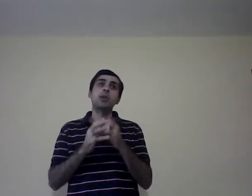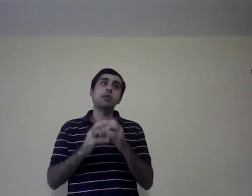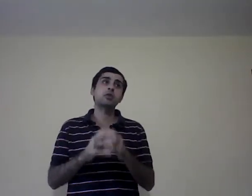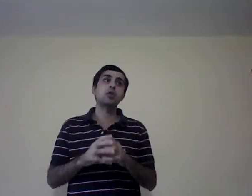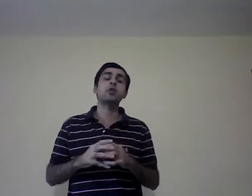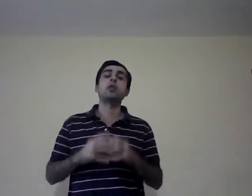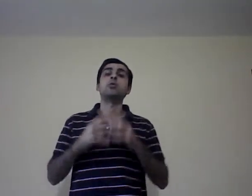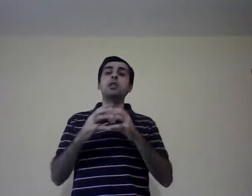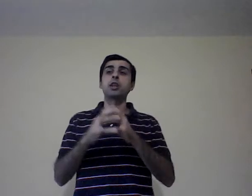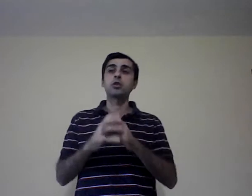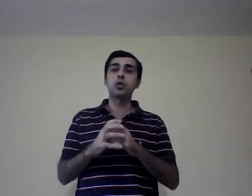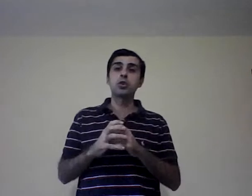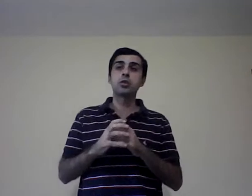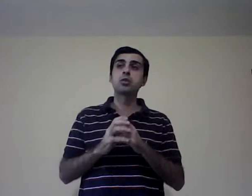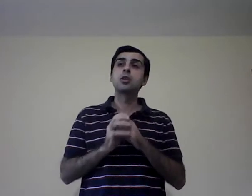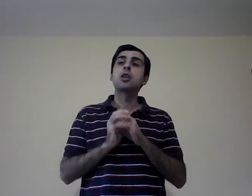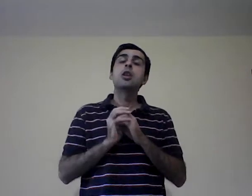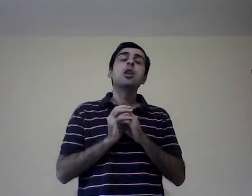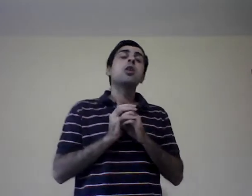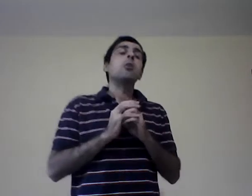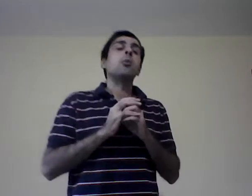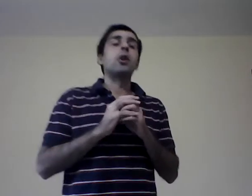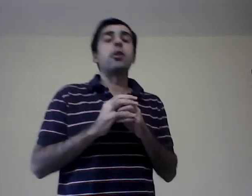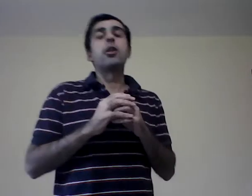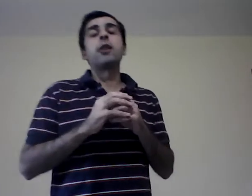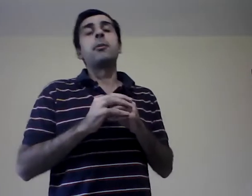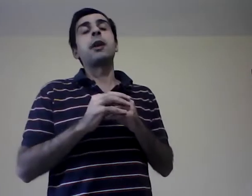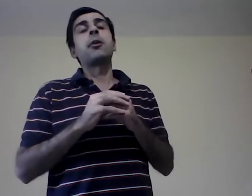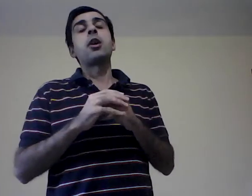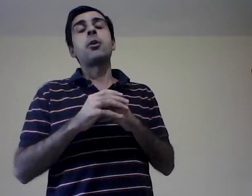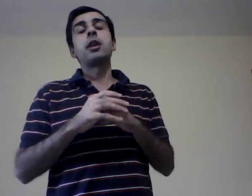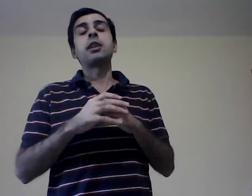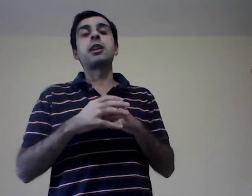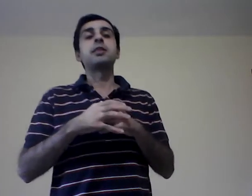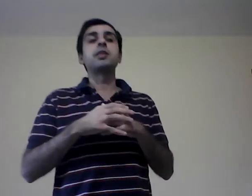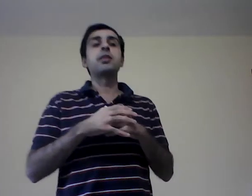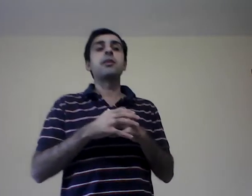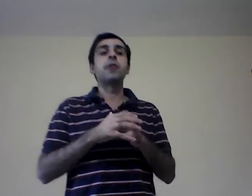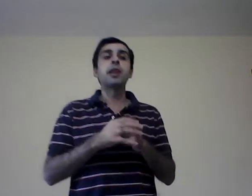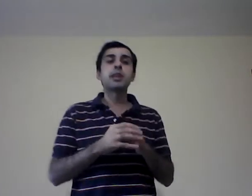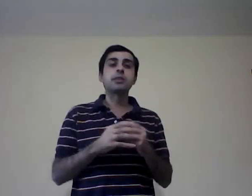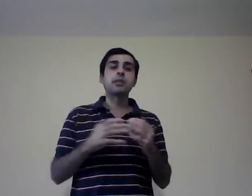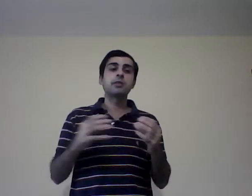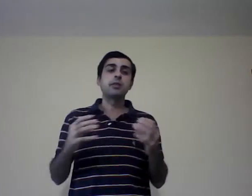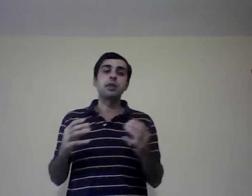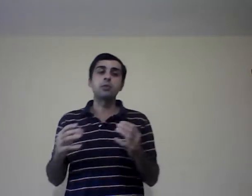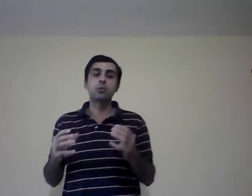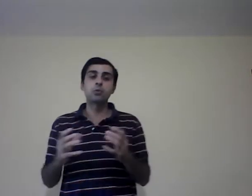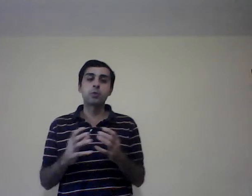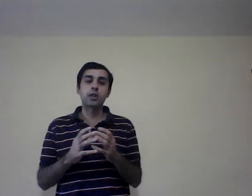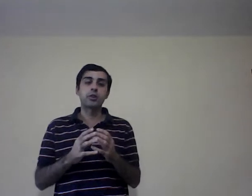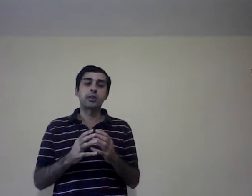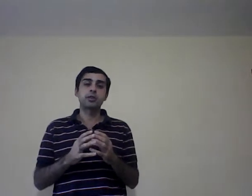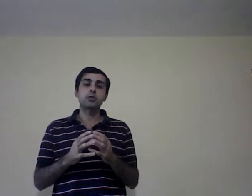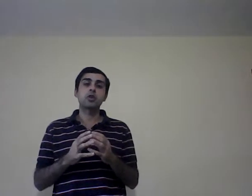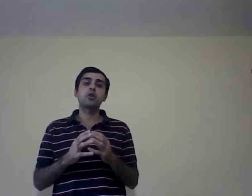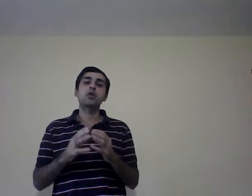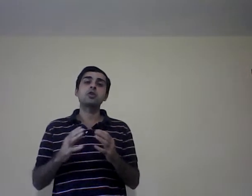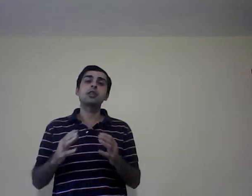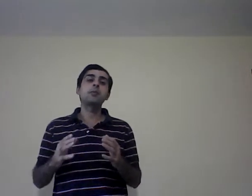persona, en un directorio. Bueno, vamos a ver que existen diferentes estructuras de organización, no siempre